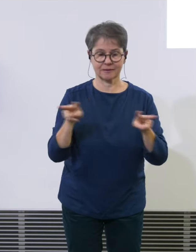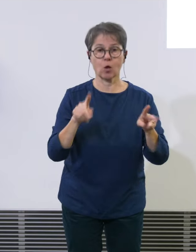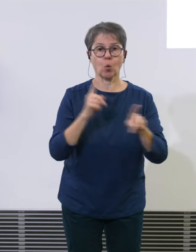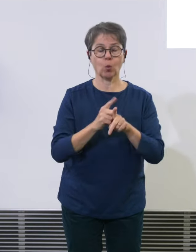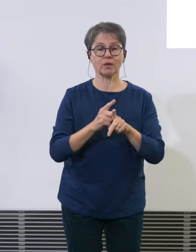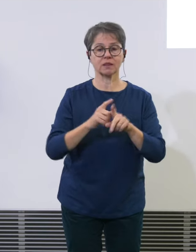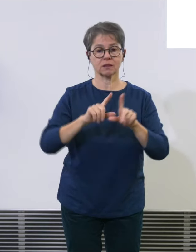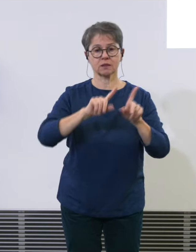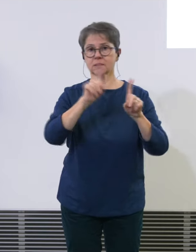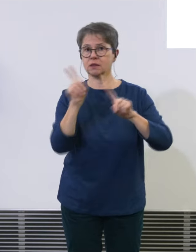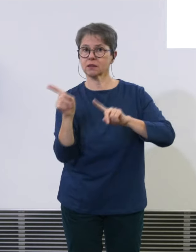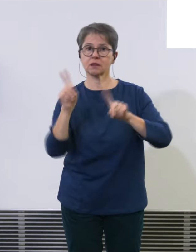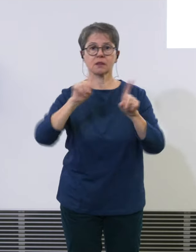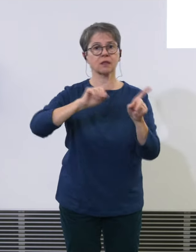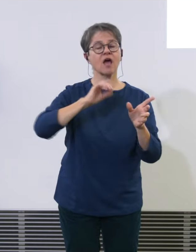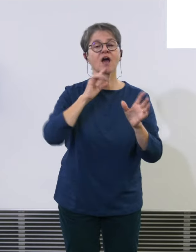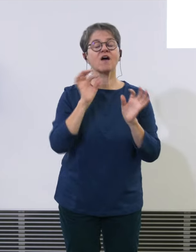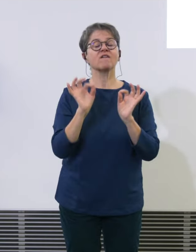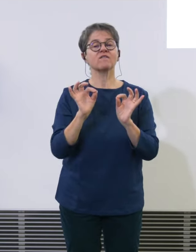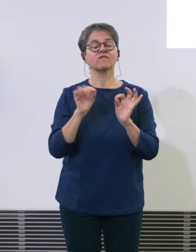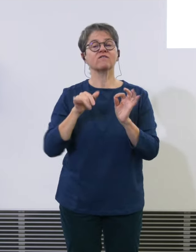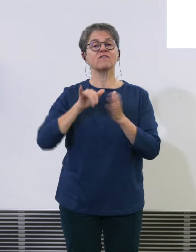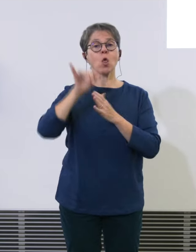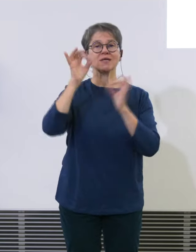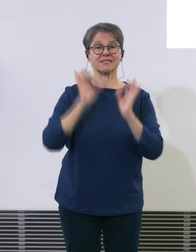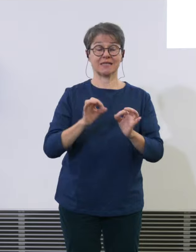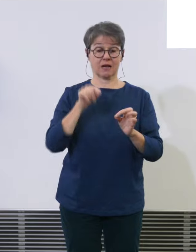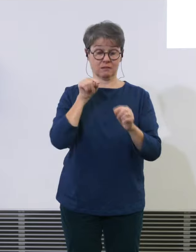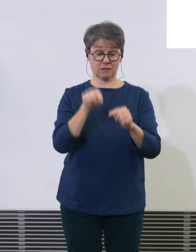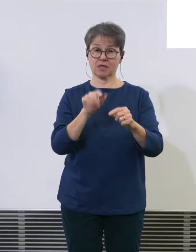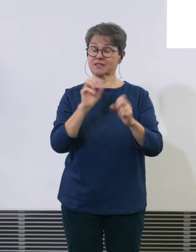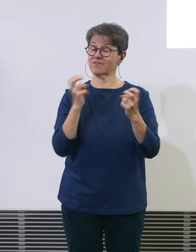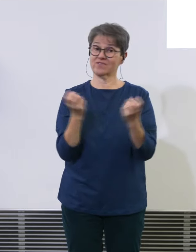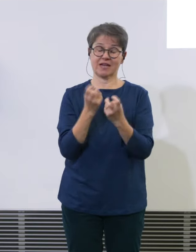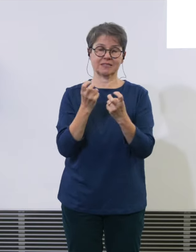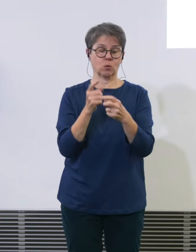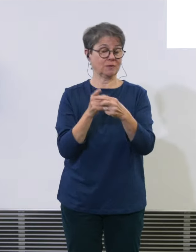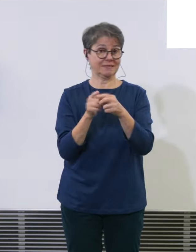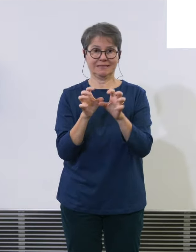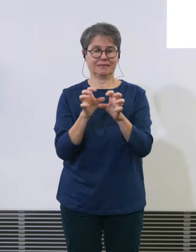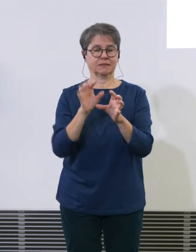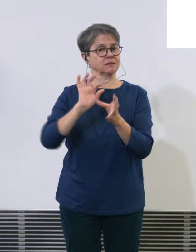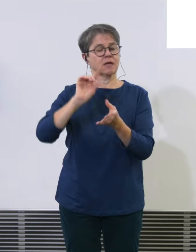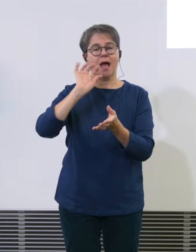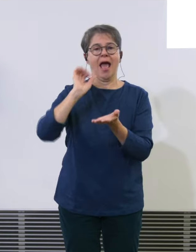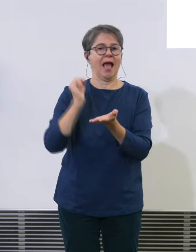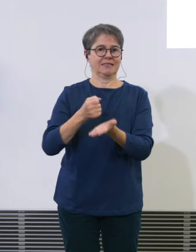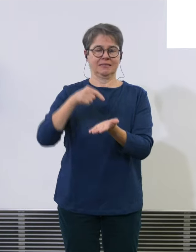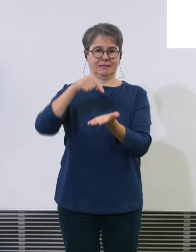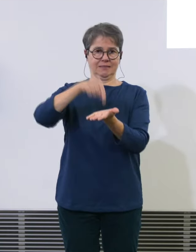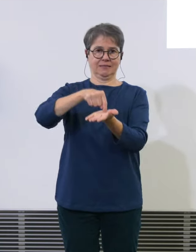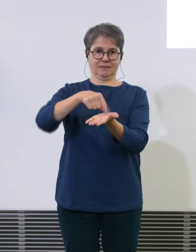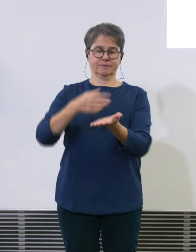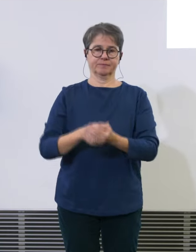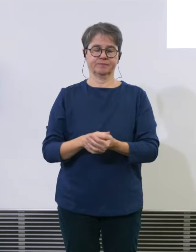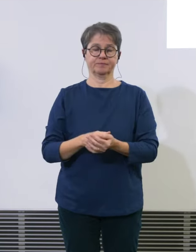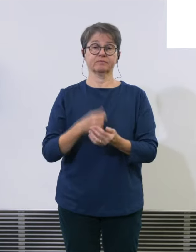dann, das Hotspot natürlich und das Risiko zu mitigieren. Vielleicht an dieser Stelle sollte ich auch ganz klar betonen, der Betrieb am